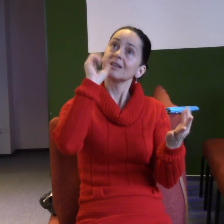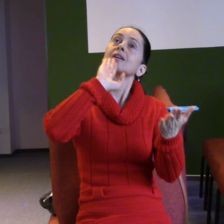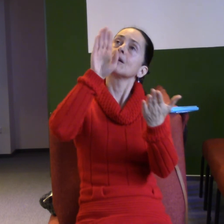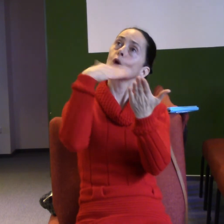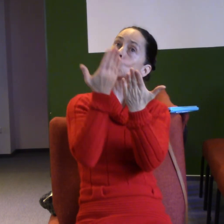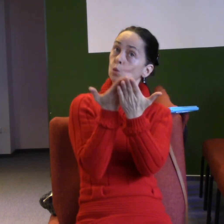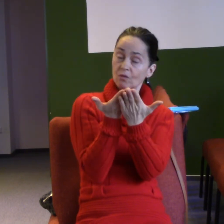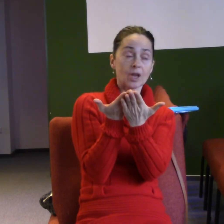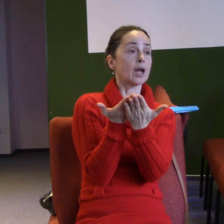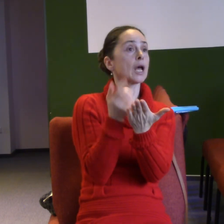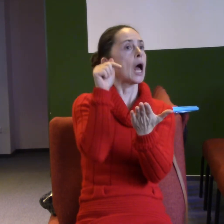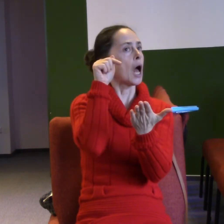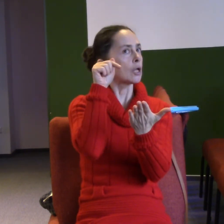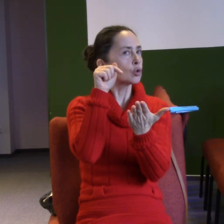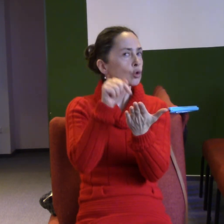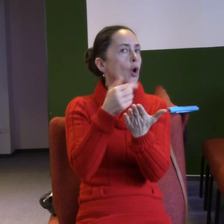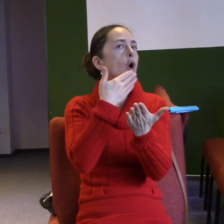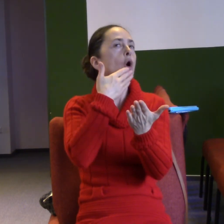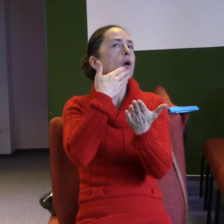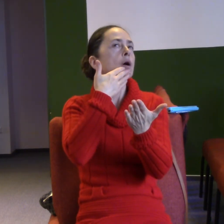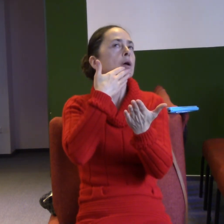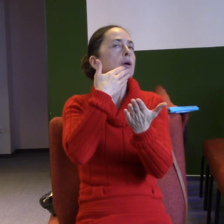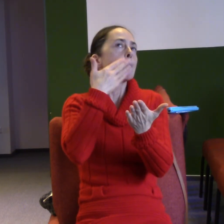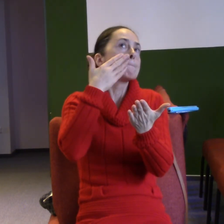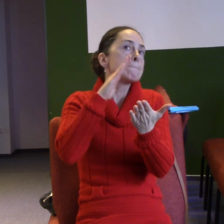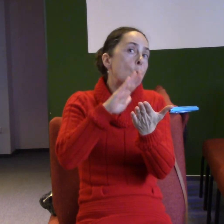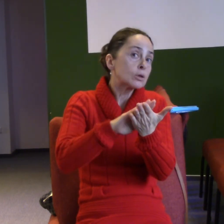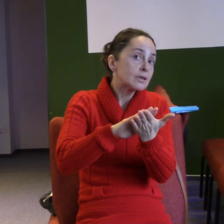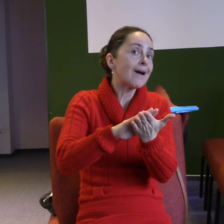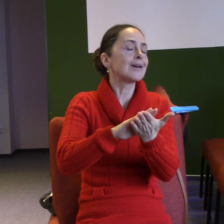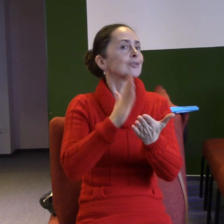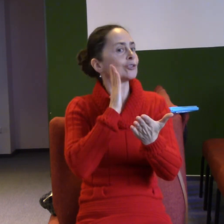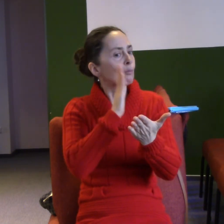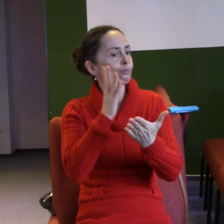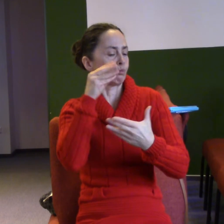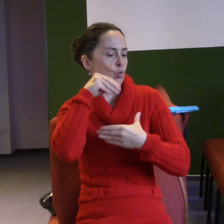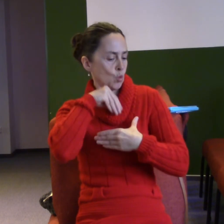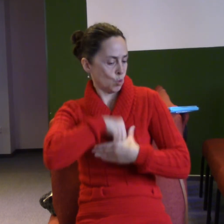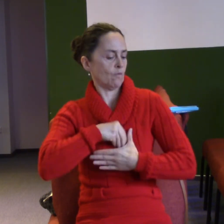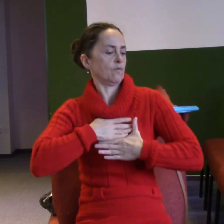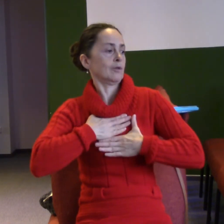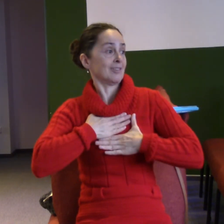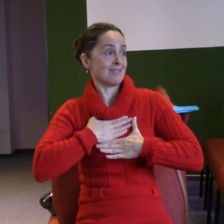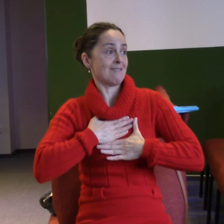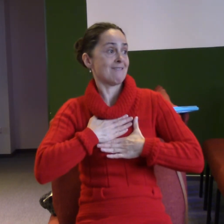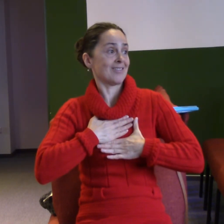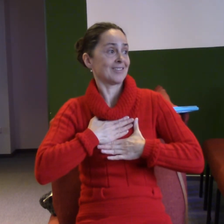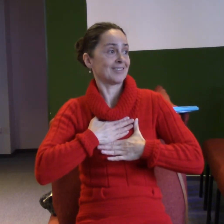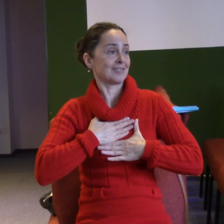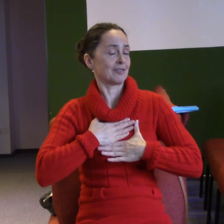prostor tomu, že Duch svatý najednou může nás naplňovat radostí, která je znamením toho a projevem